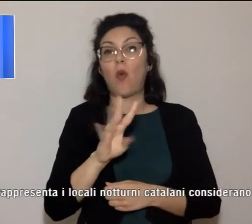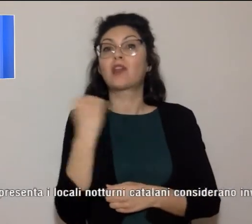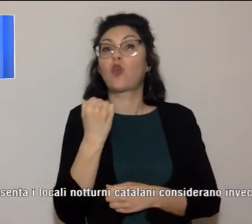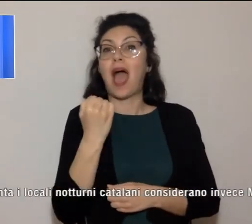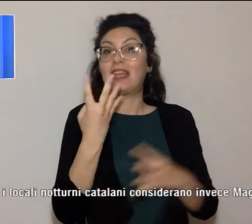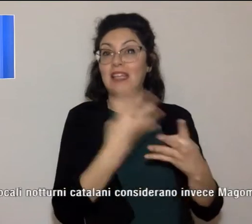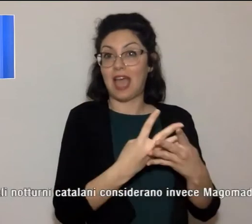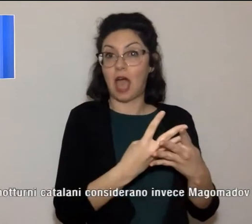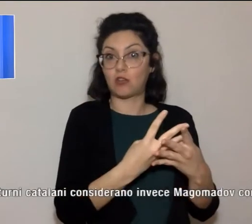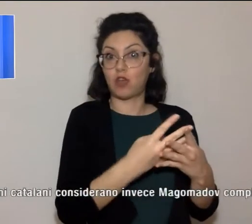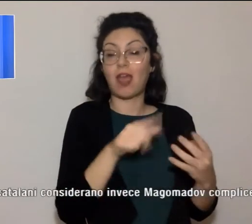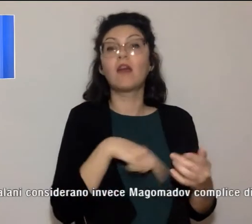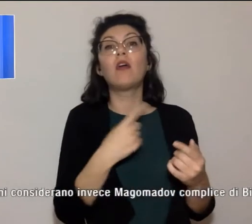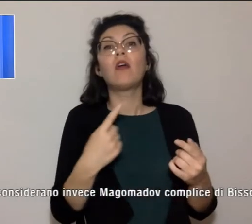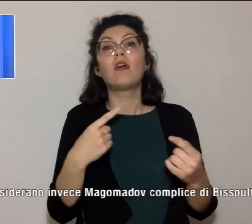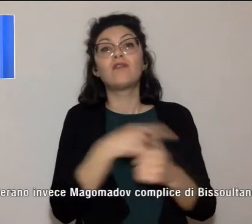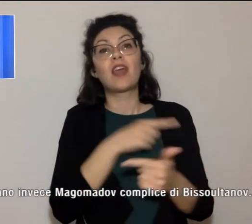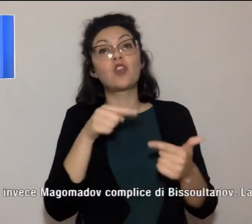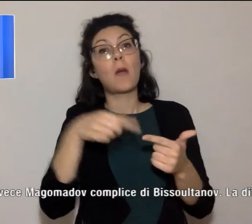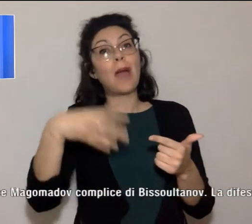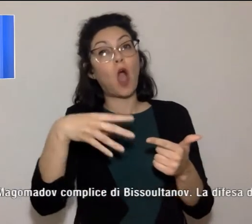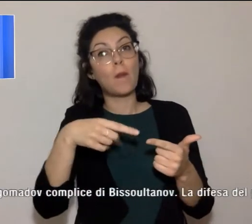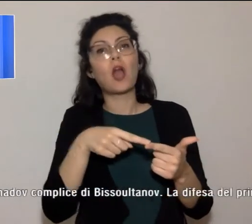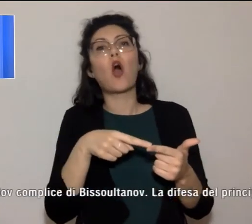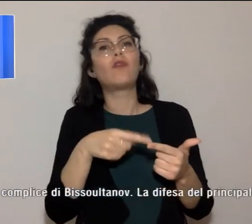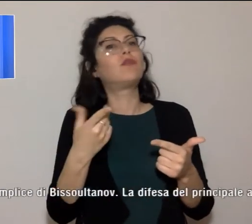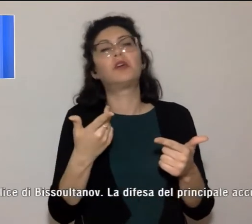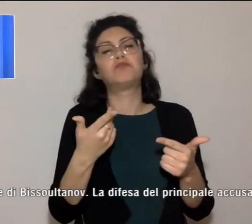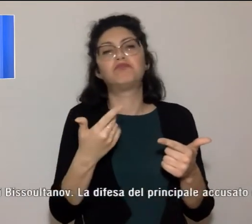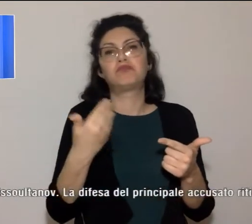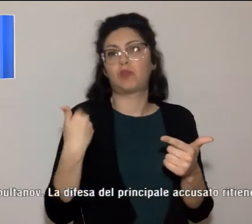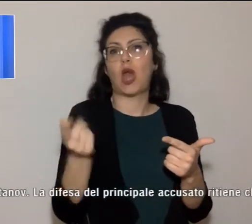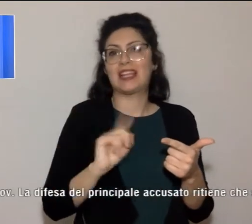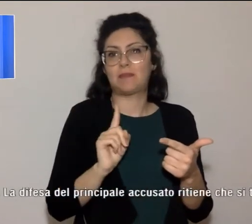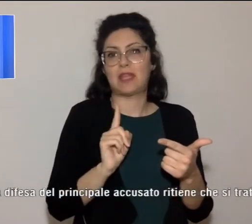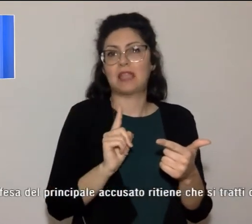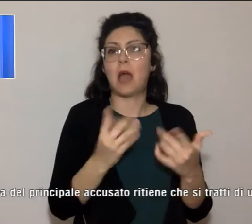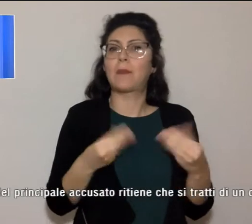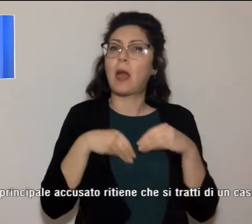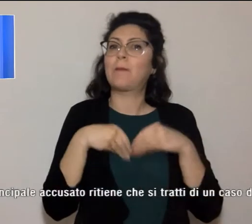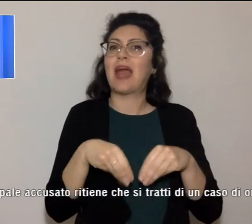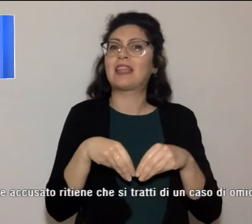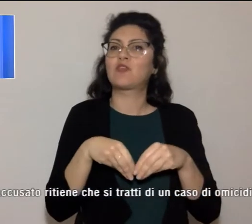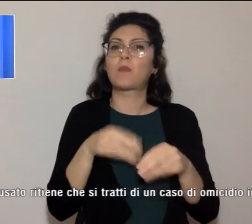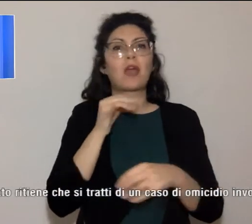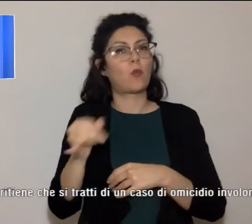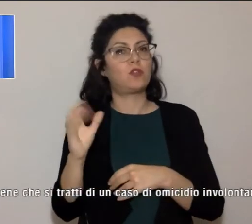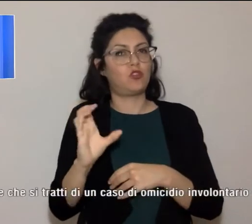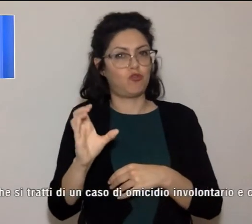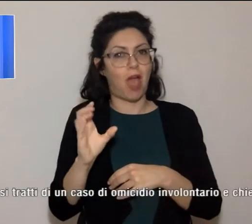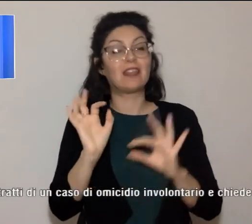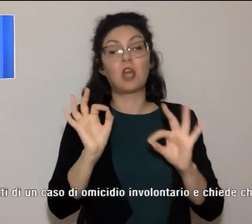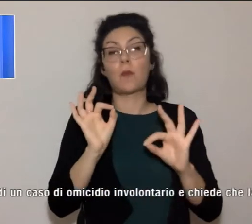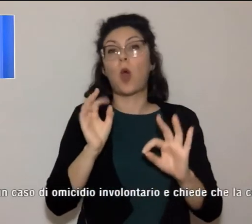richiede Magomadov responsabile di aver partecipato all'omicidio di Ciatti colpito fatalmente in un